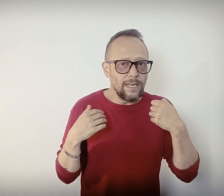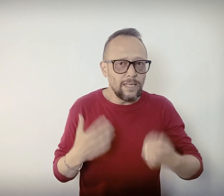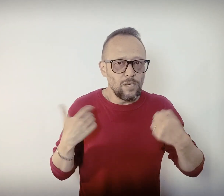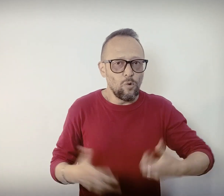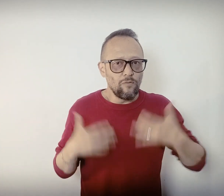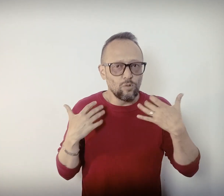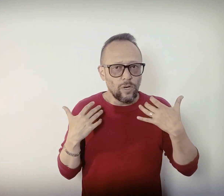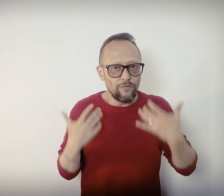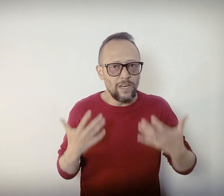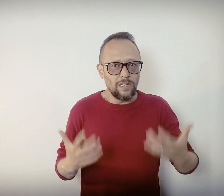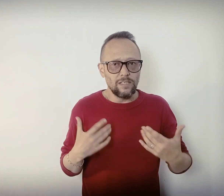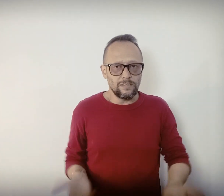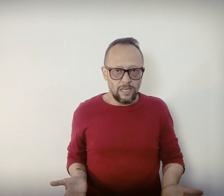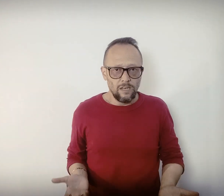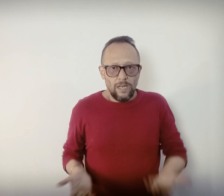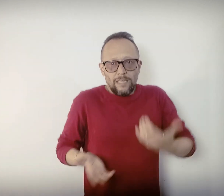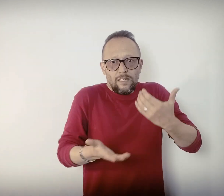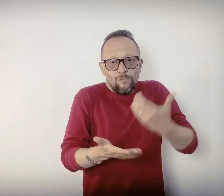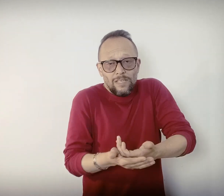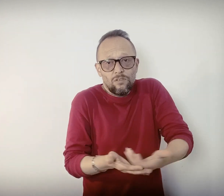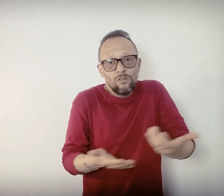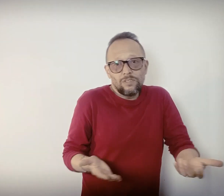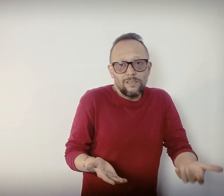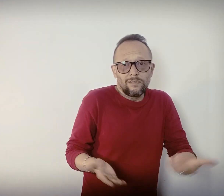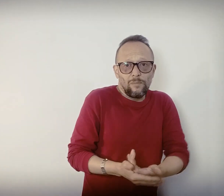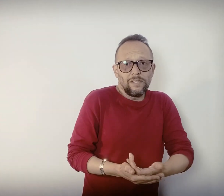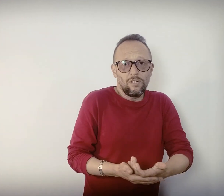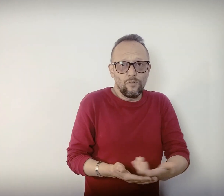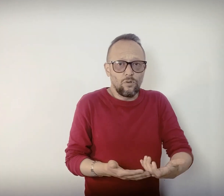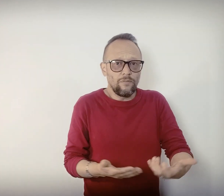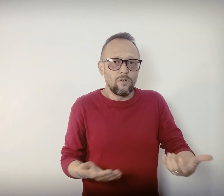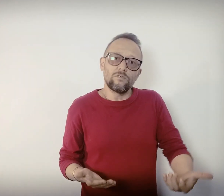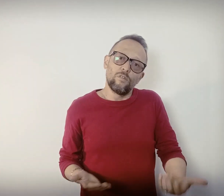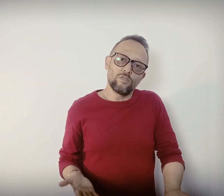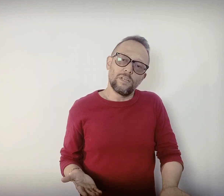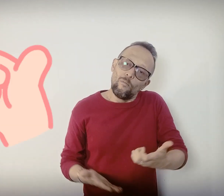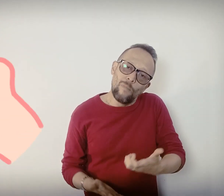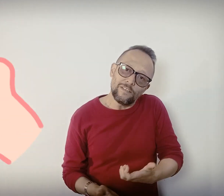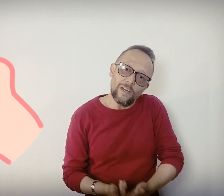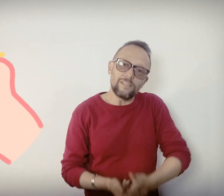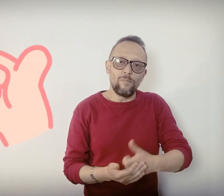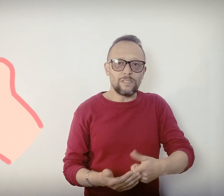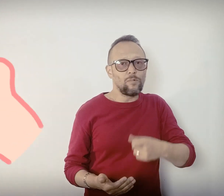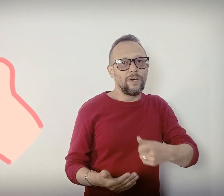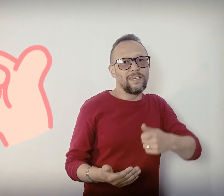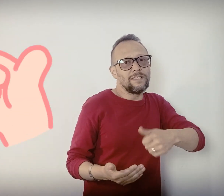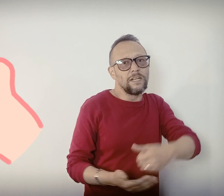qué tipo de fotografía quieres hacer entre más conozcas entre más géneros fotográficos conozcas más fácil vas a poder decidirte